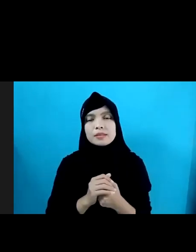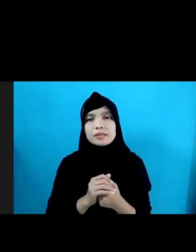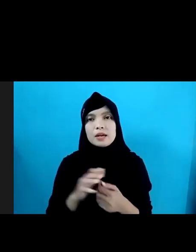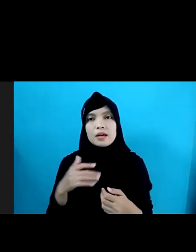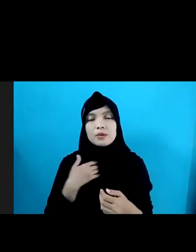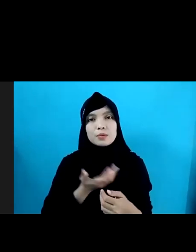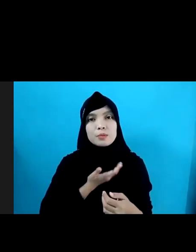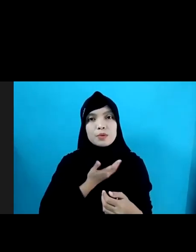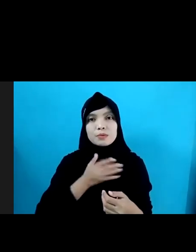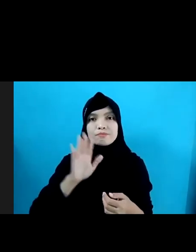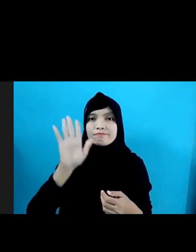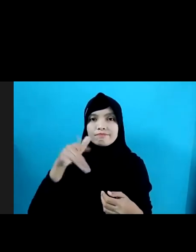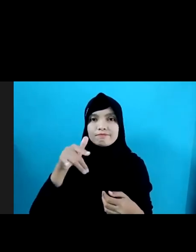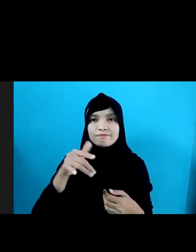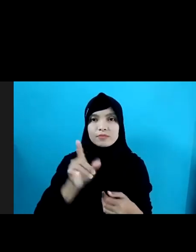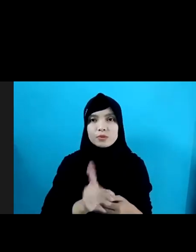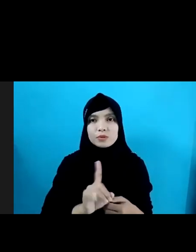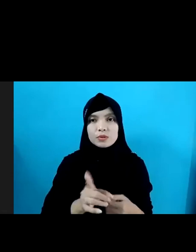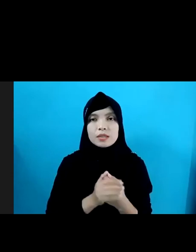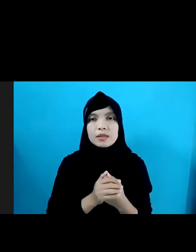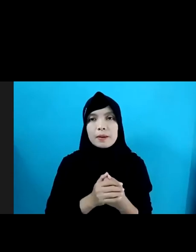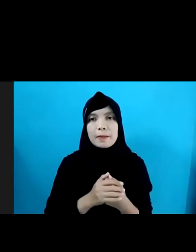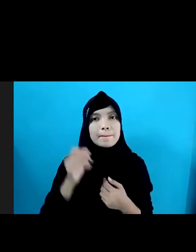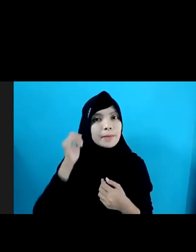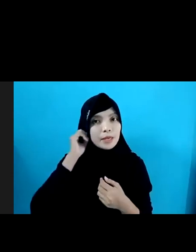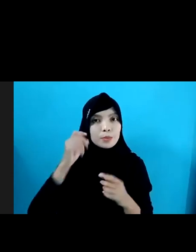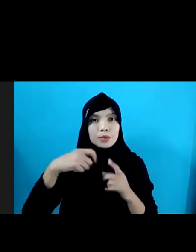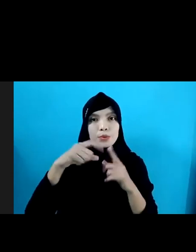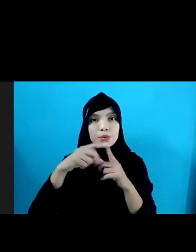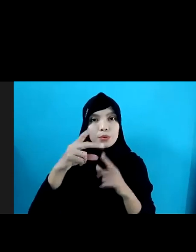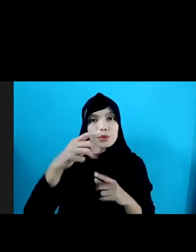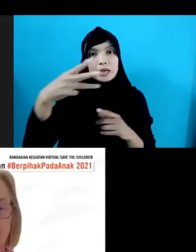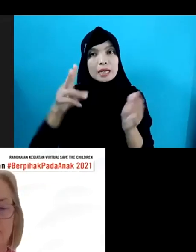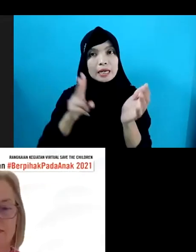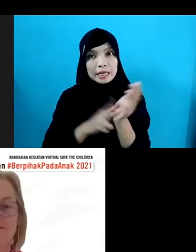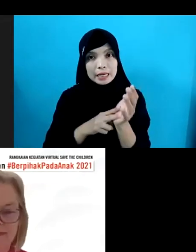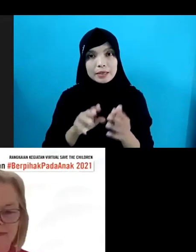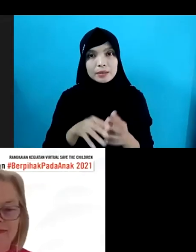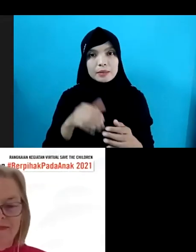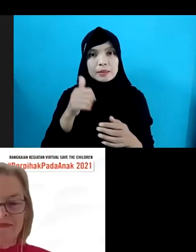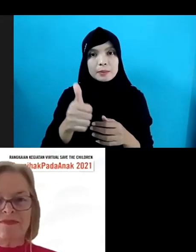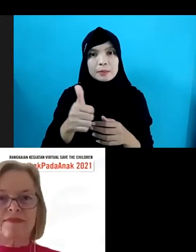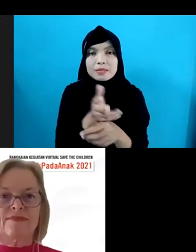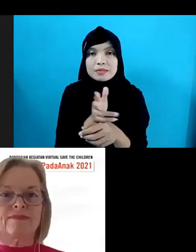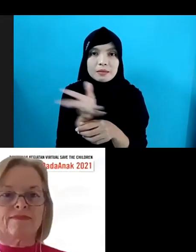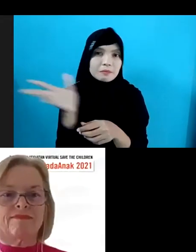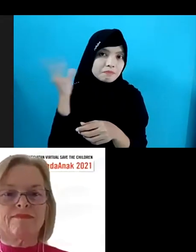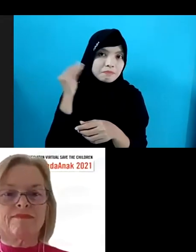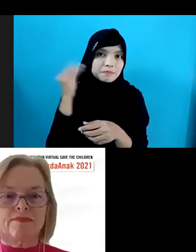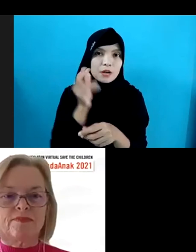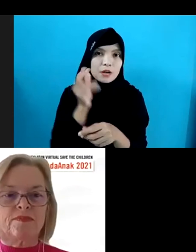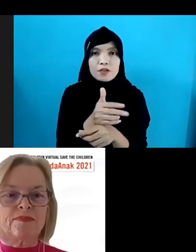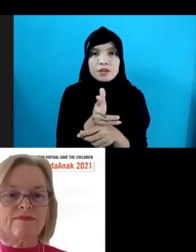Menyapa Terlebih Dahulu Kepada Ibu Karen Mungkin Sudah Bisa Menyalakan Audio Dan Videonya